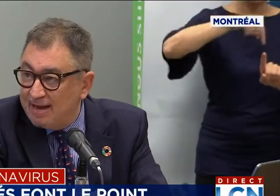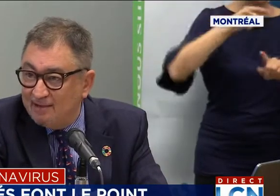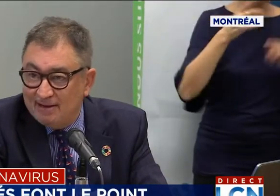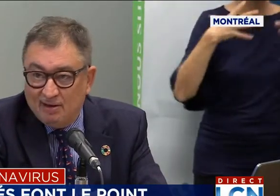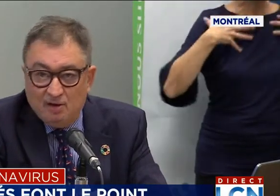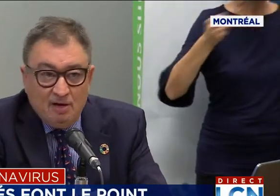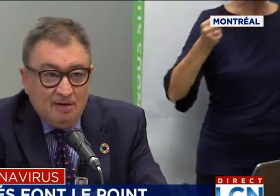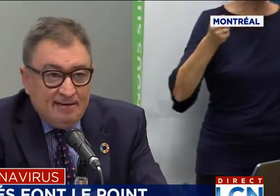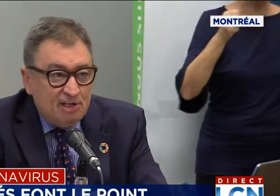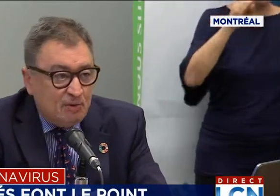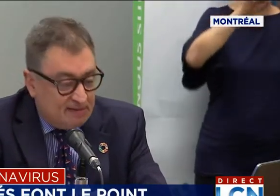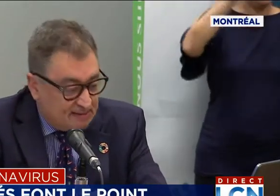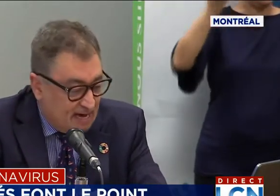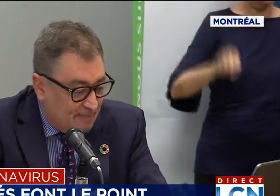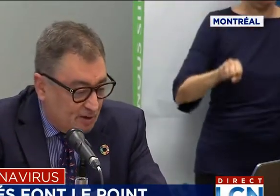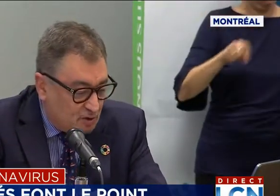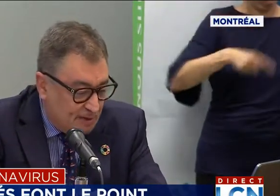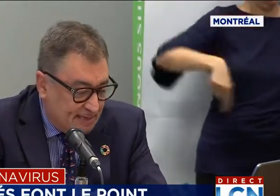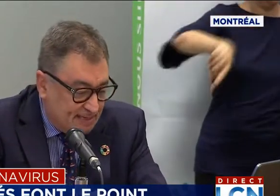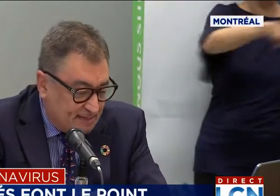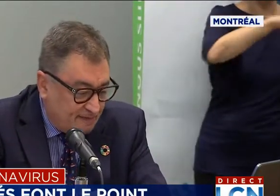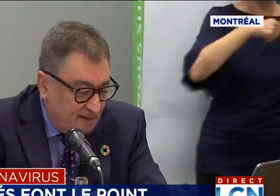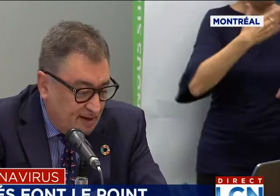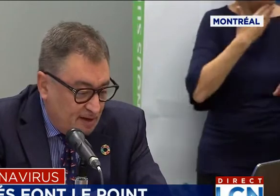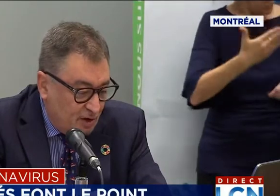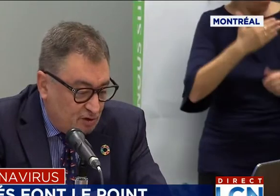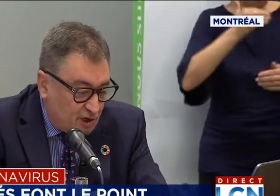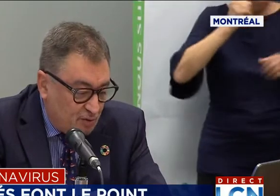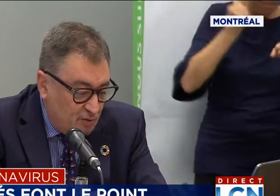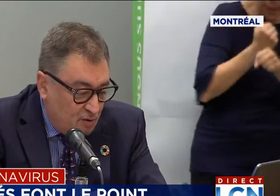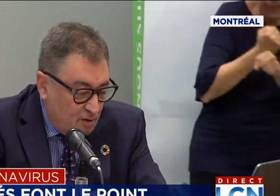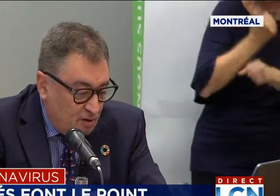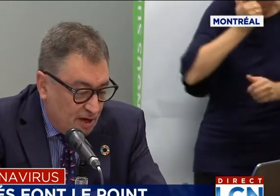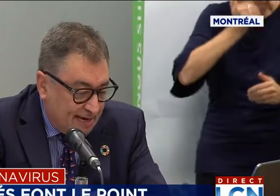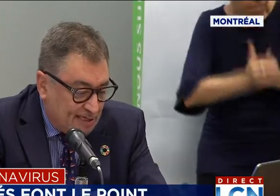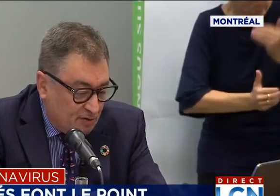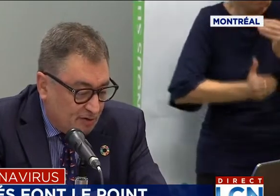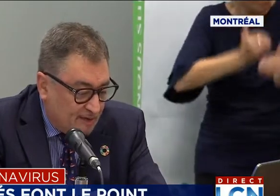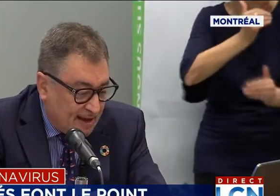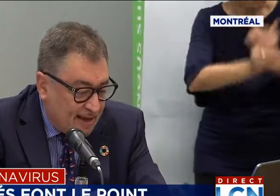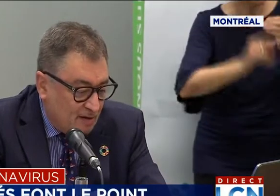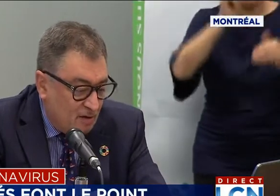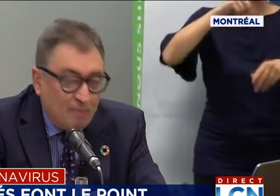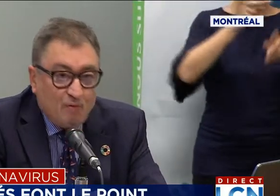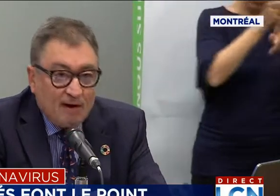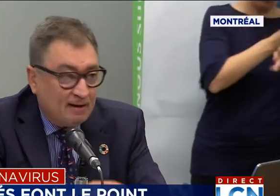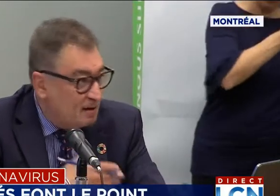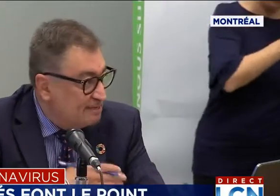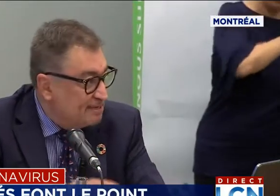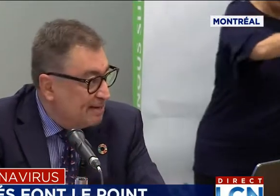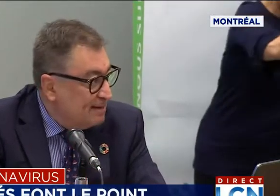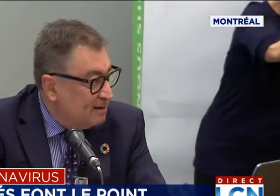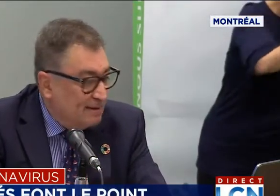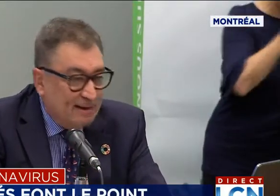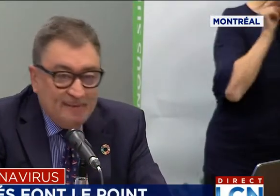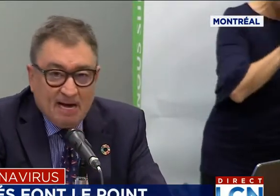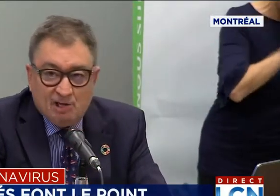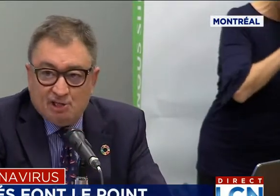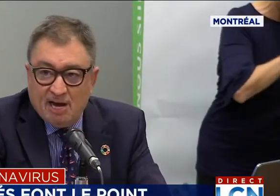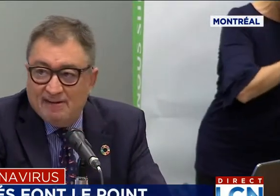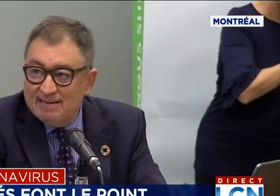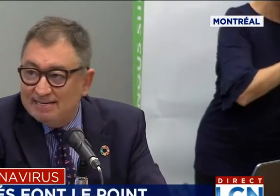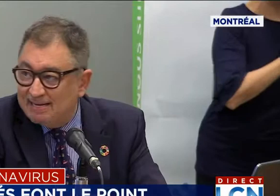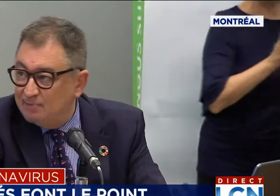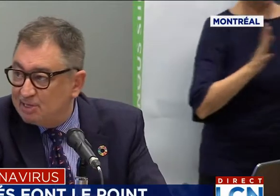communautaire avec des choix difficiles à prendre aux soins intensifs. Donc, j'ai eu l'occasion de faire le point, comme disait Mme